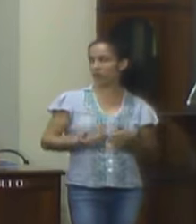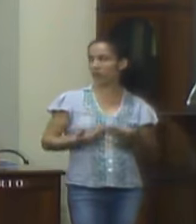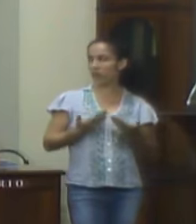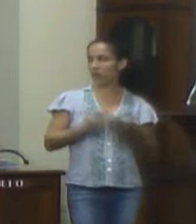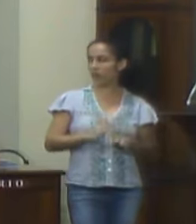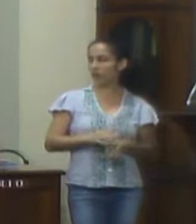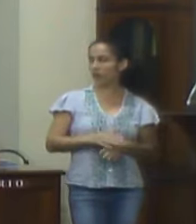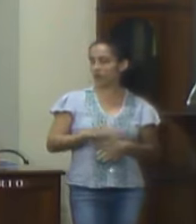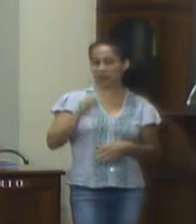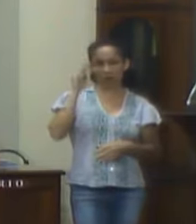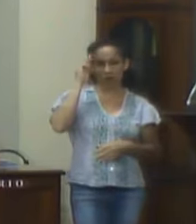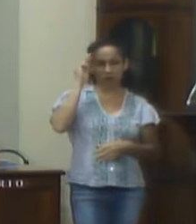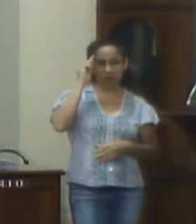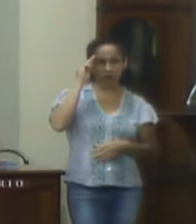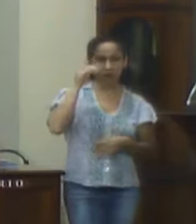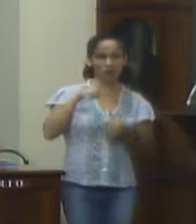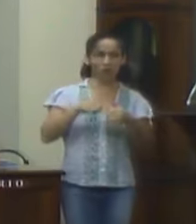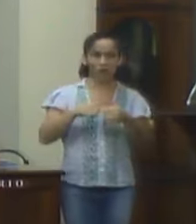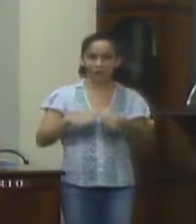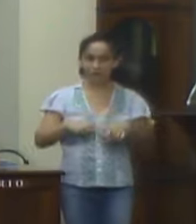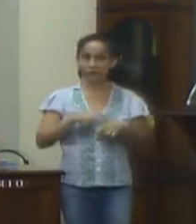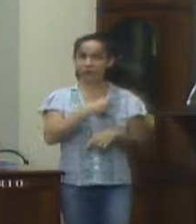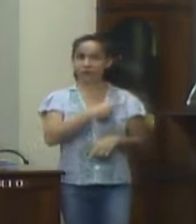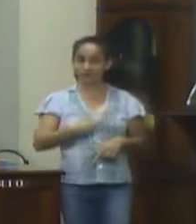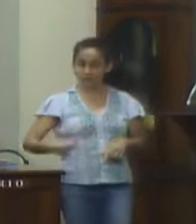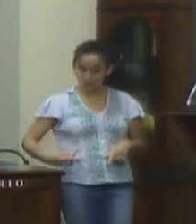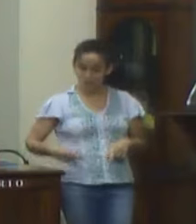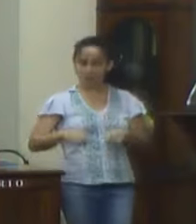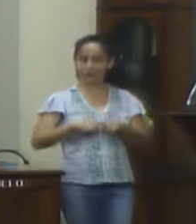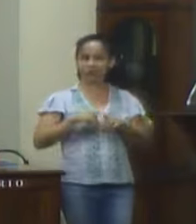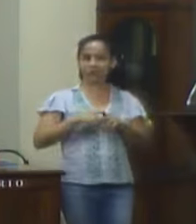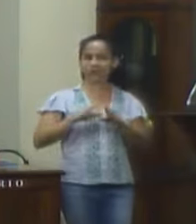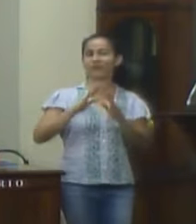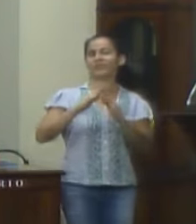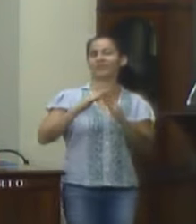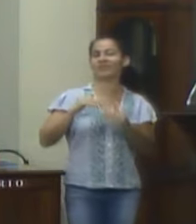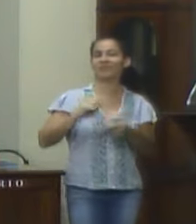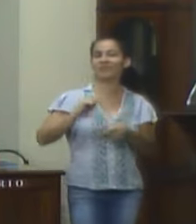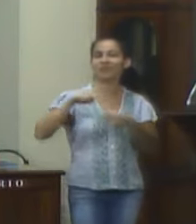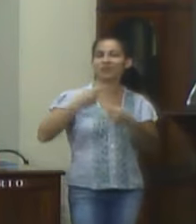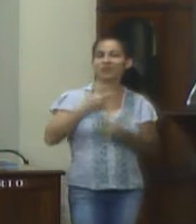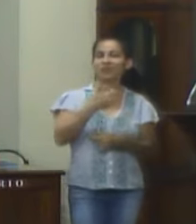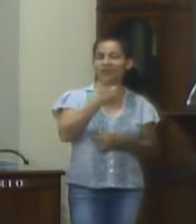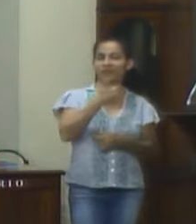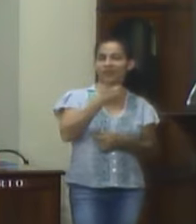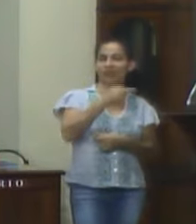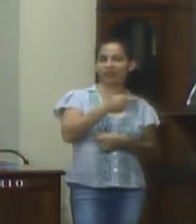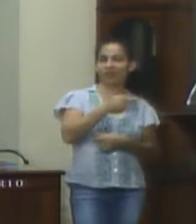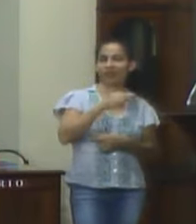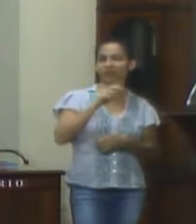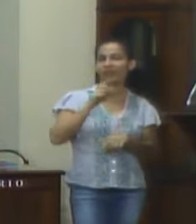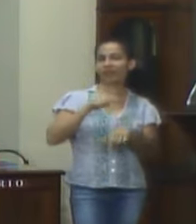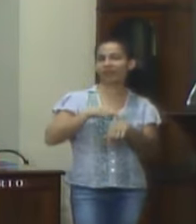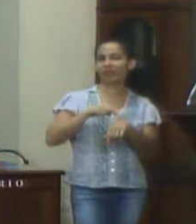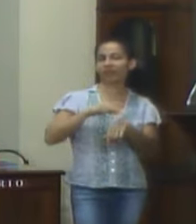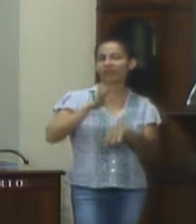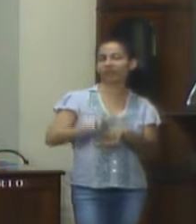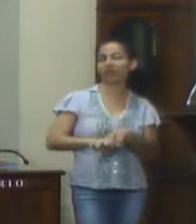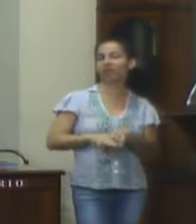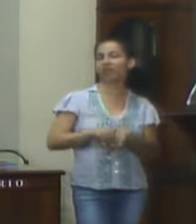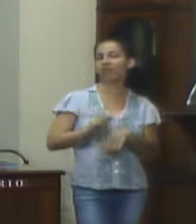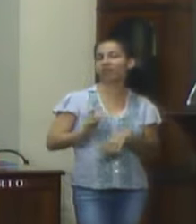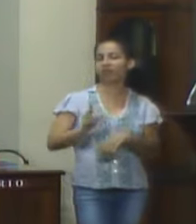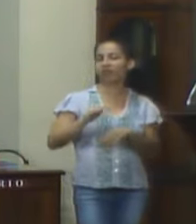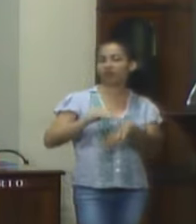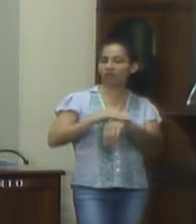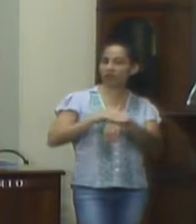terça-feira eu vou estar aqui na presidência da casa a partir das 17 horas para que a gente possa como sempre